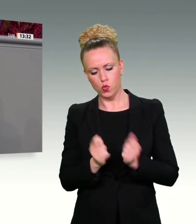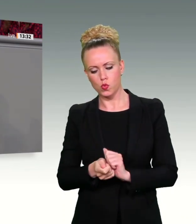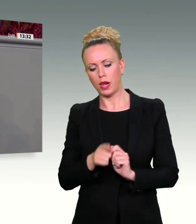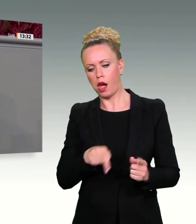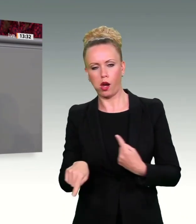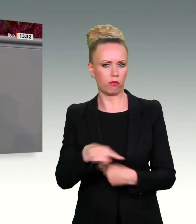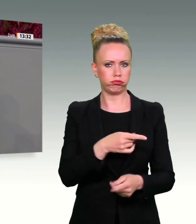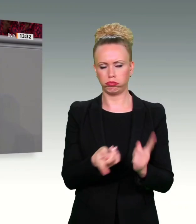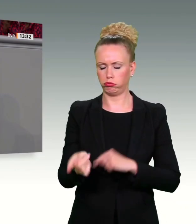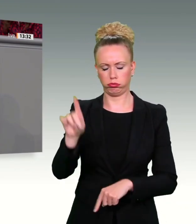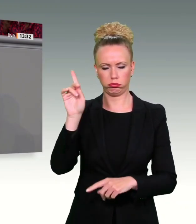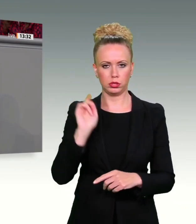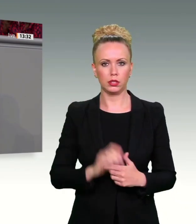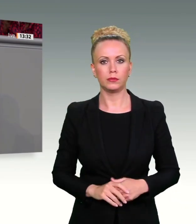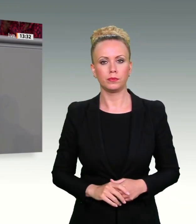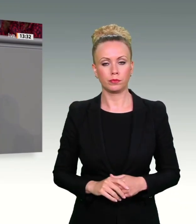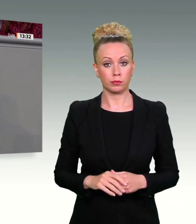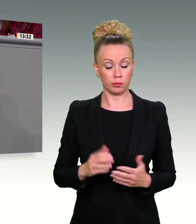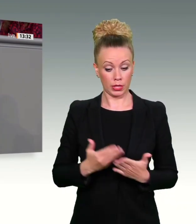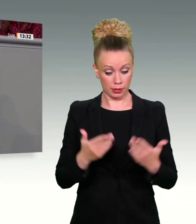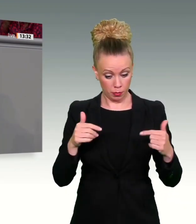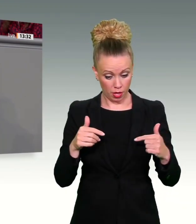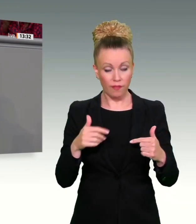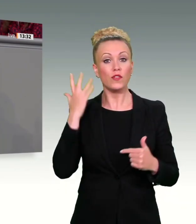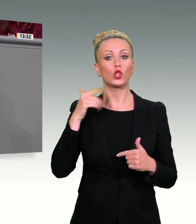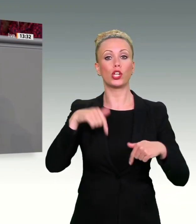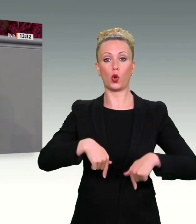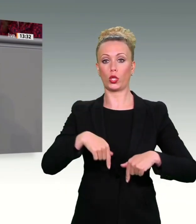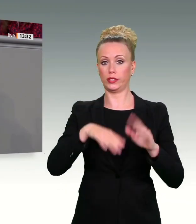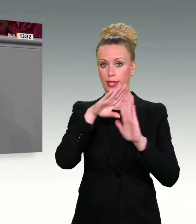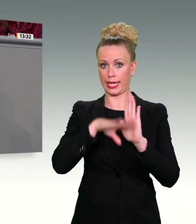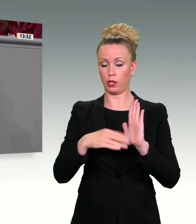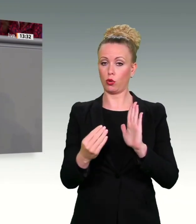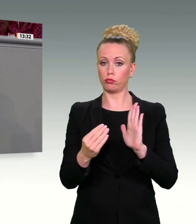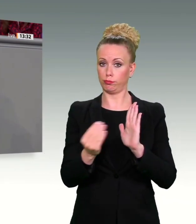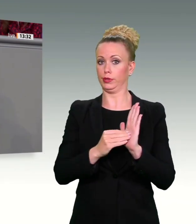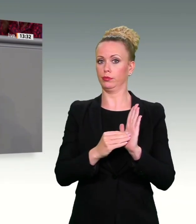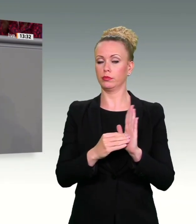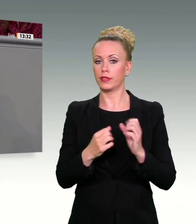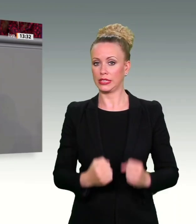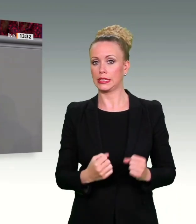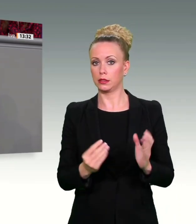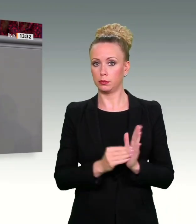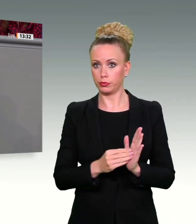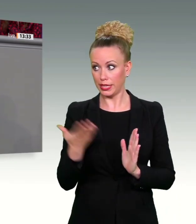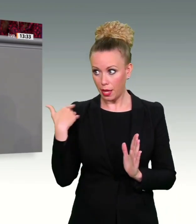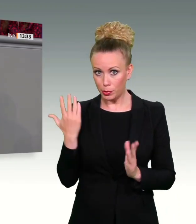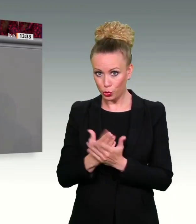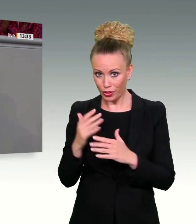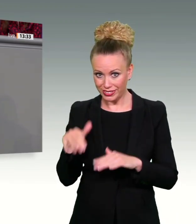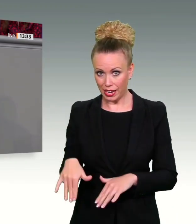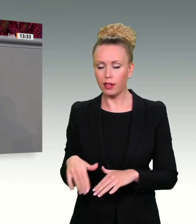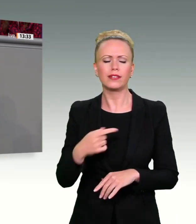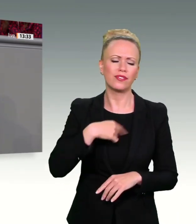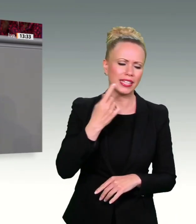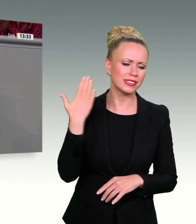diese Regelung, die wir heute beantragen, damals schon gegeben hätte, und da waren, ja, darüber können wir diskutieren, das wissen Sie genau, dass die SPD es nicht mitgemacht